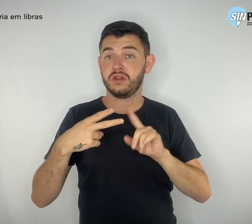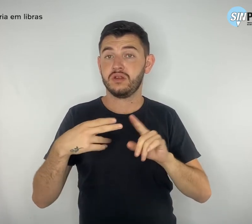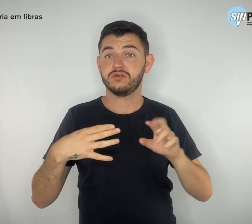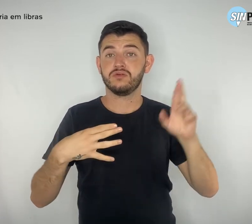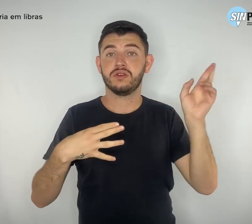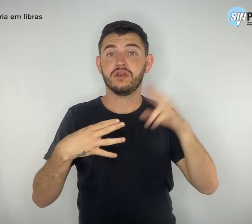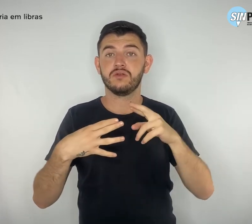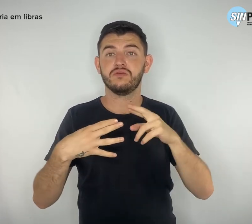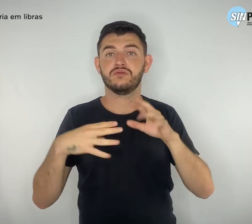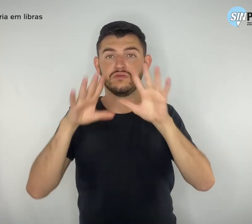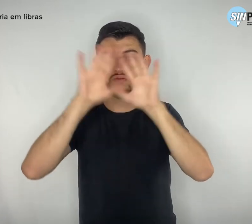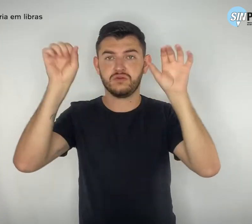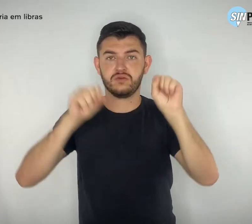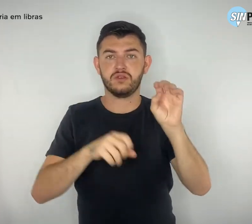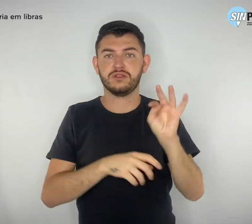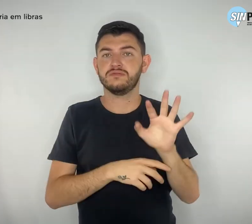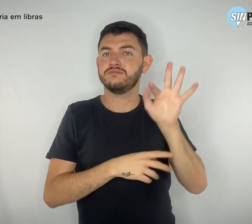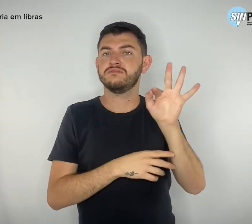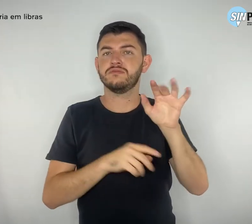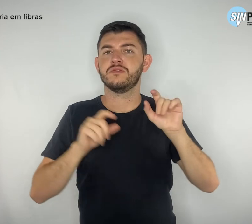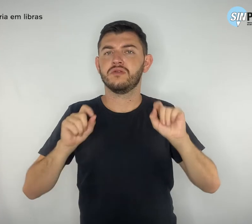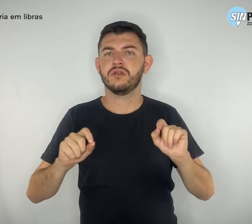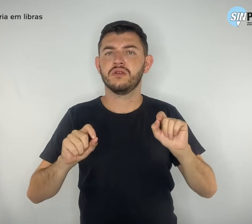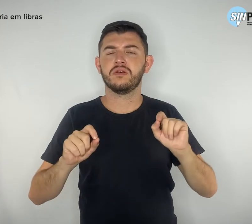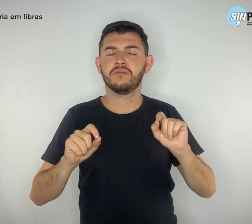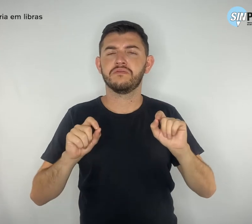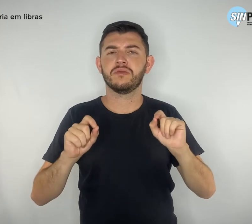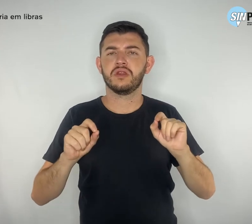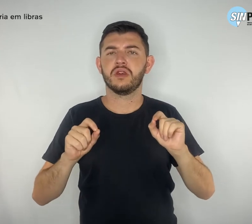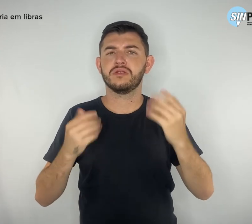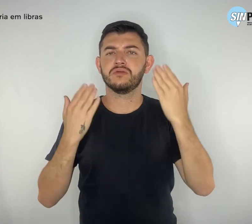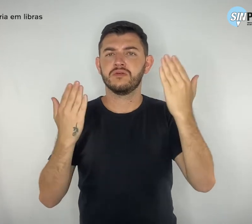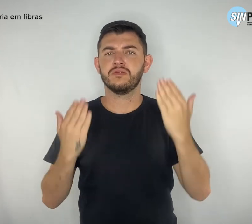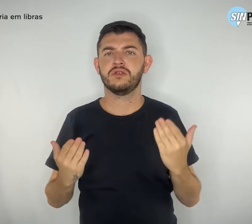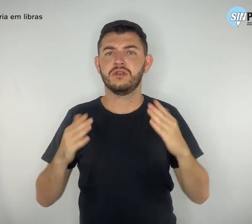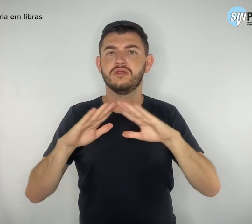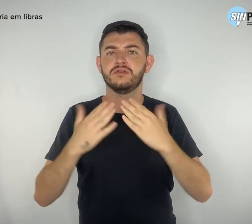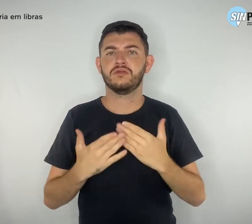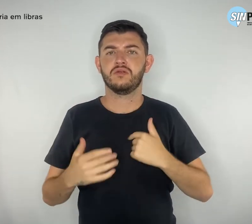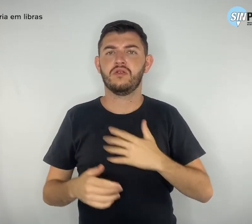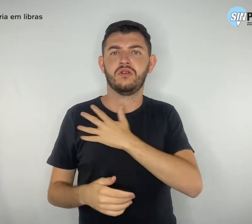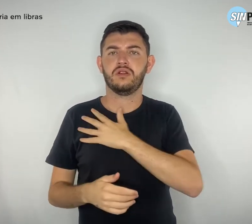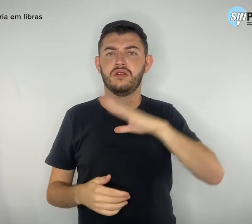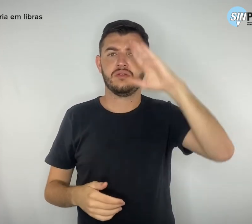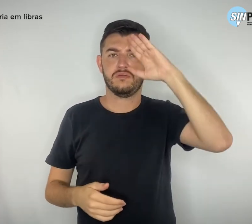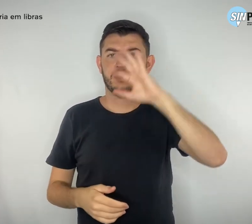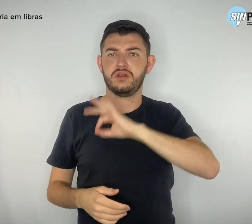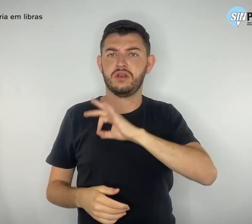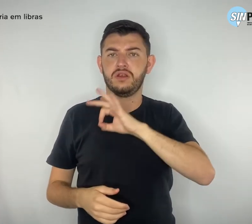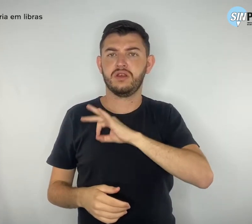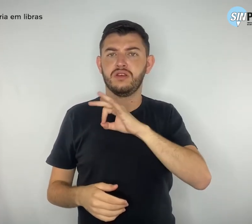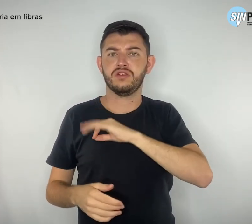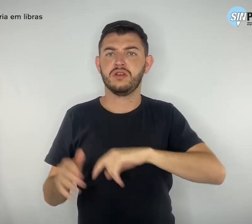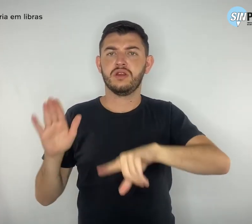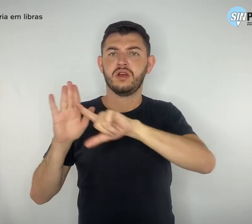é de que a militarização das escolas como ataque à lei de diretrizes e bases da educação.